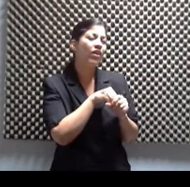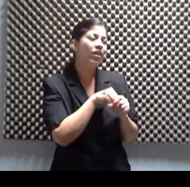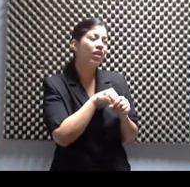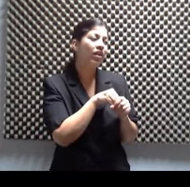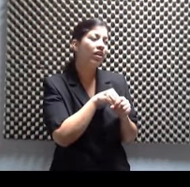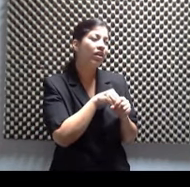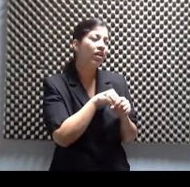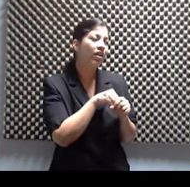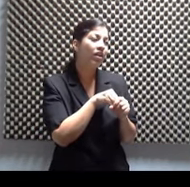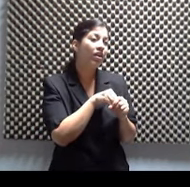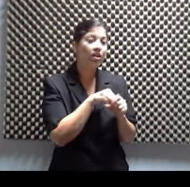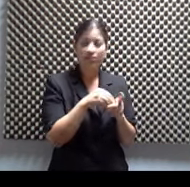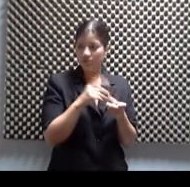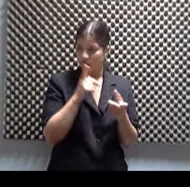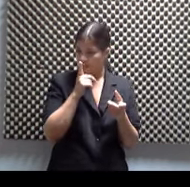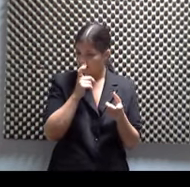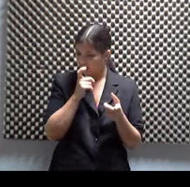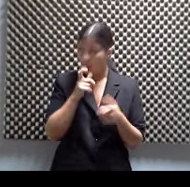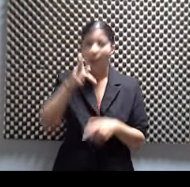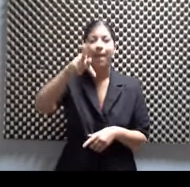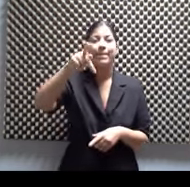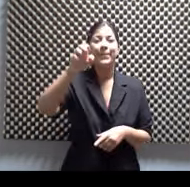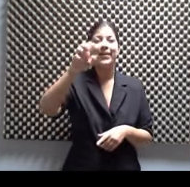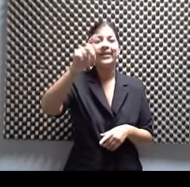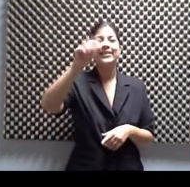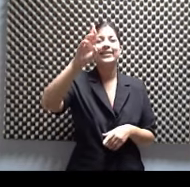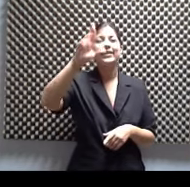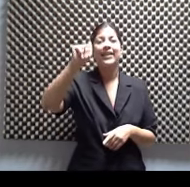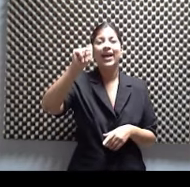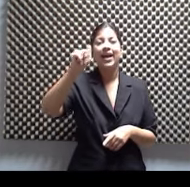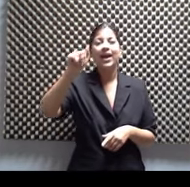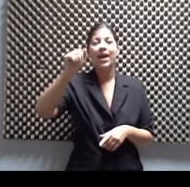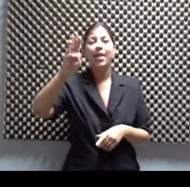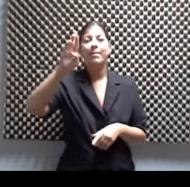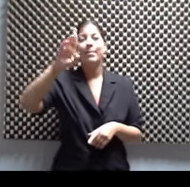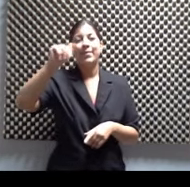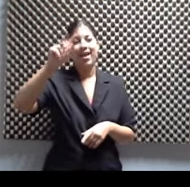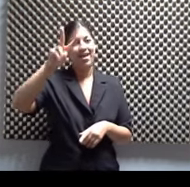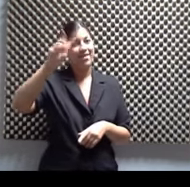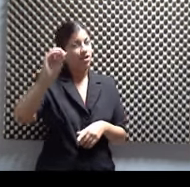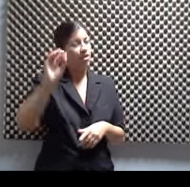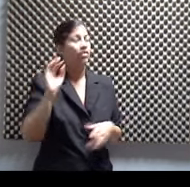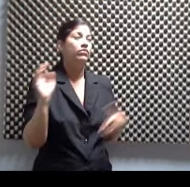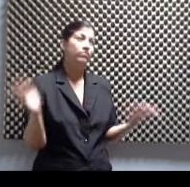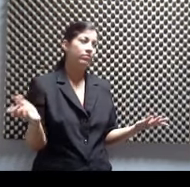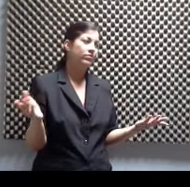está en ese cuerpo de danza? Petra Bravo. ¿Qué tú crees? Ay, bueno. Hello. Ella siempre está en el party.